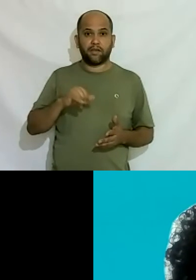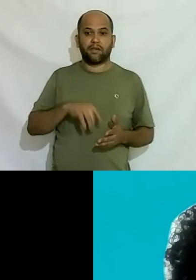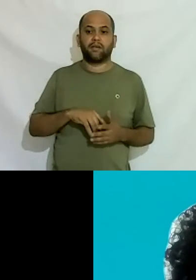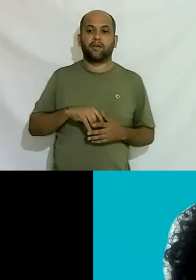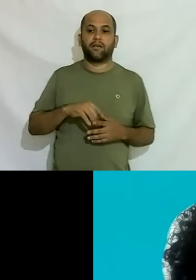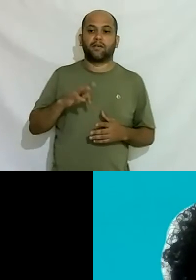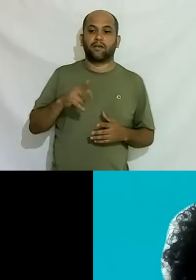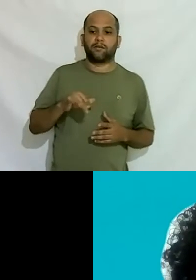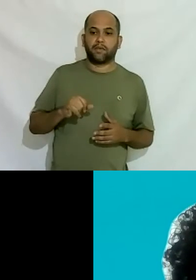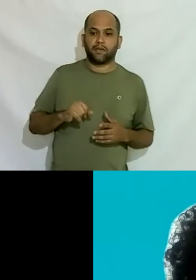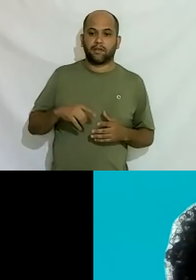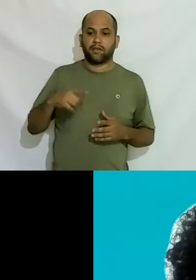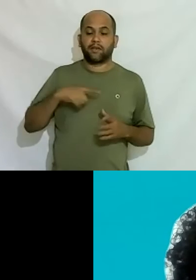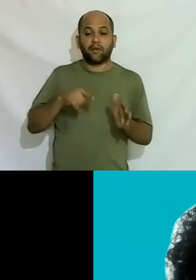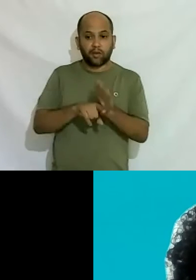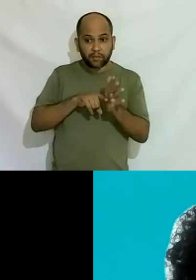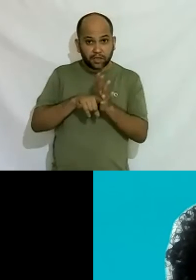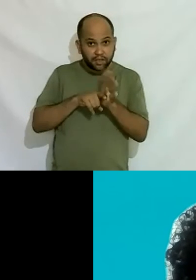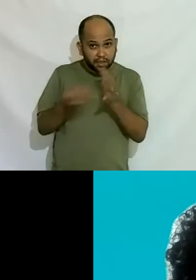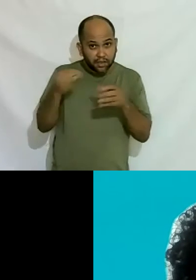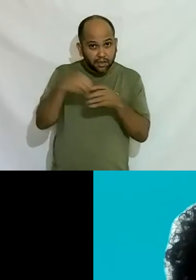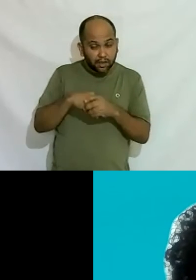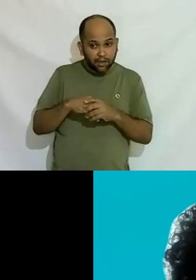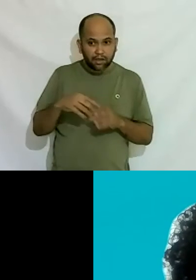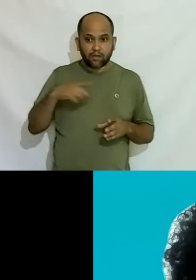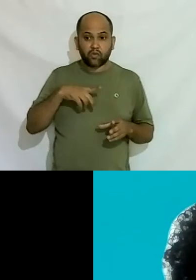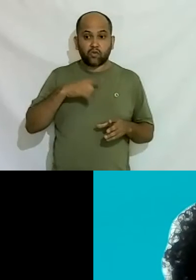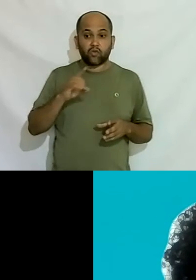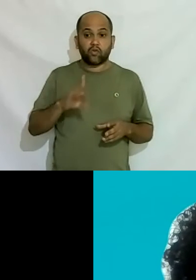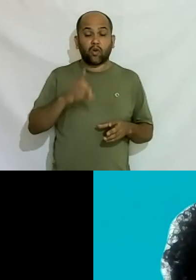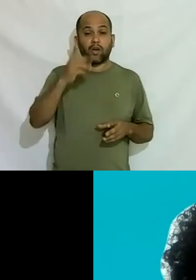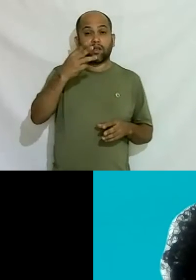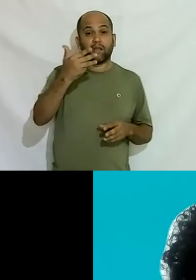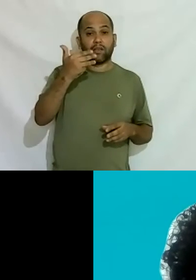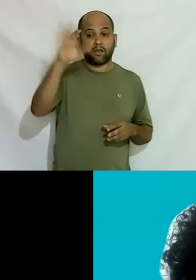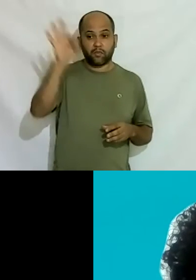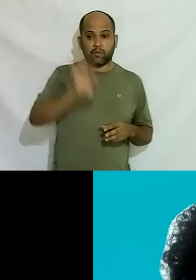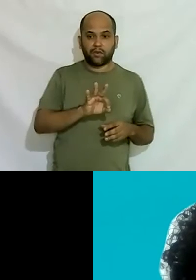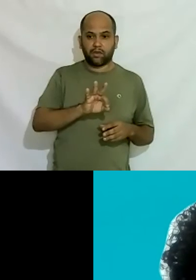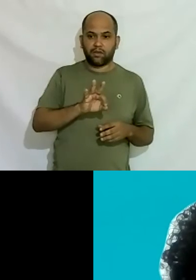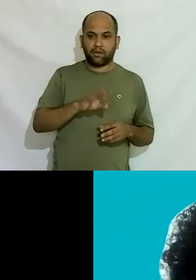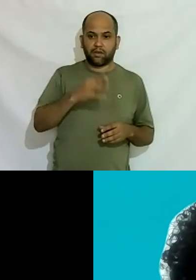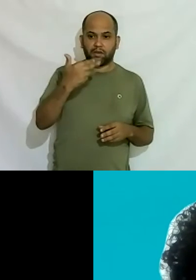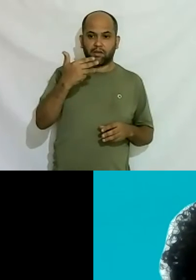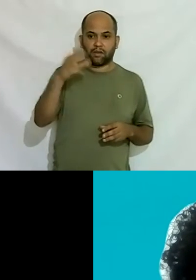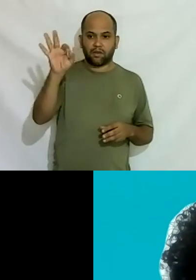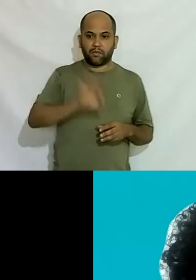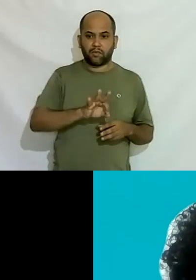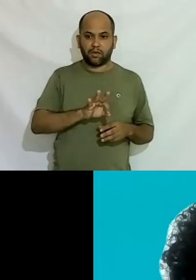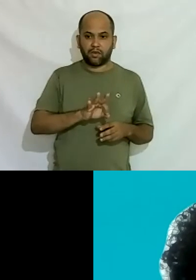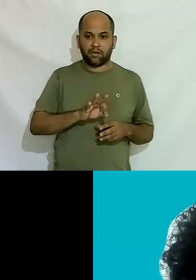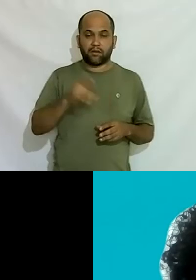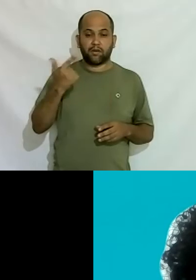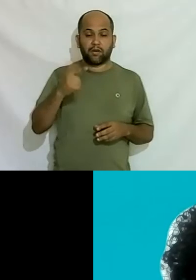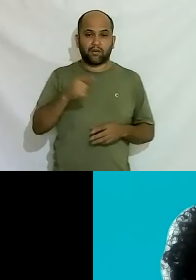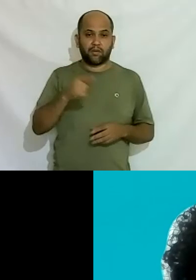lançou uma pesquisa interna deles que mostra que só 13% só 13% não tem segundo grau